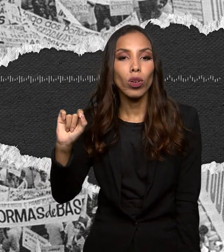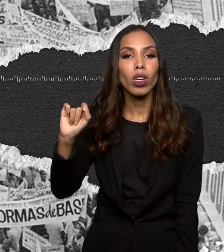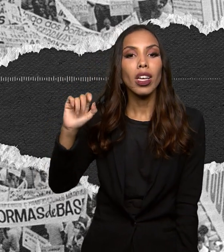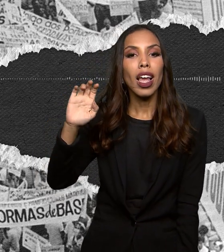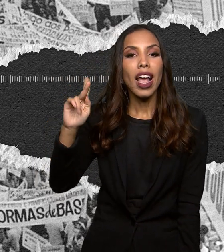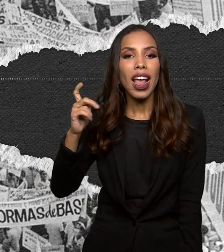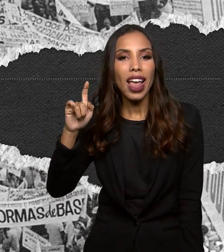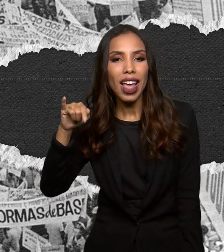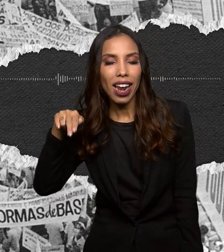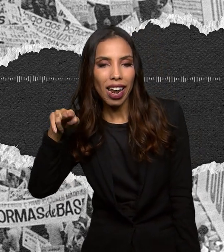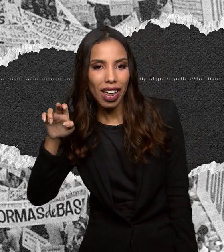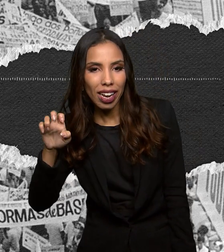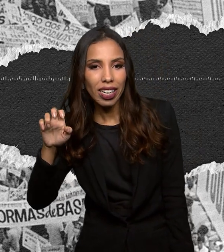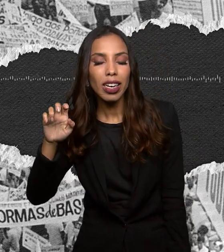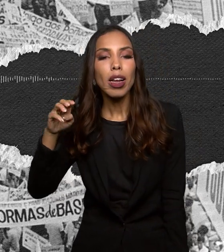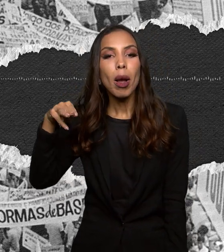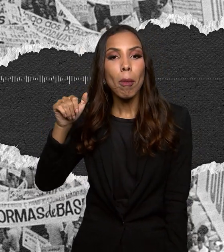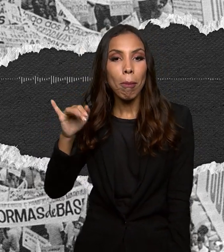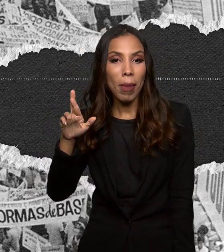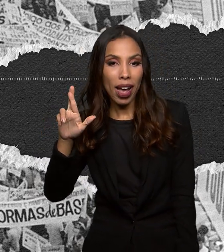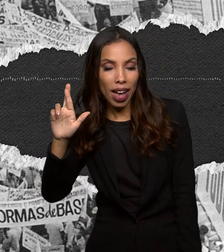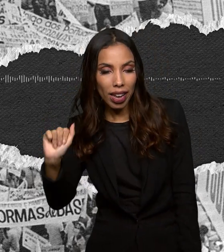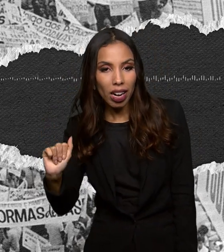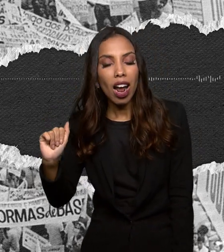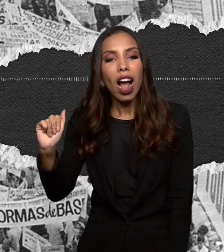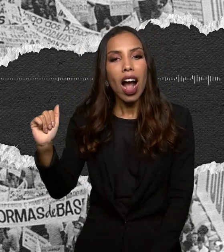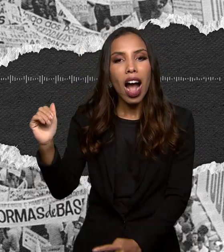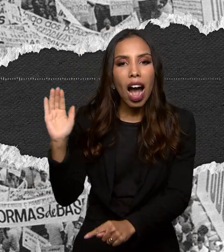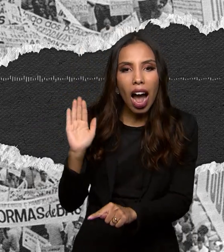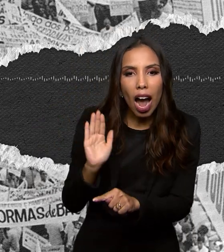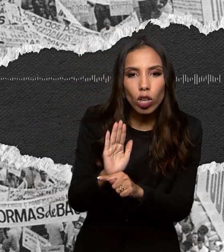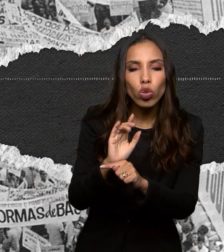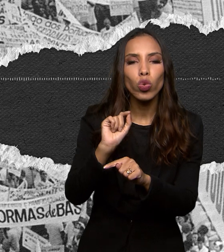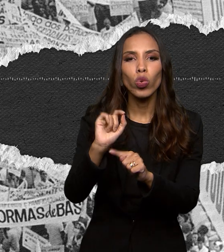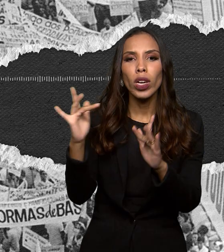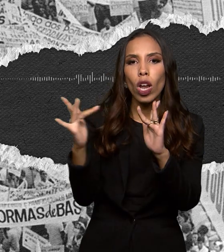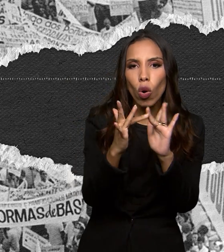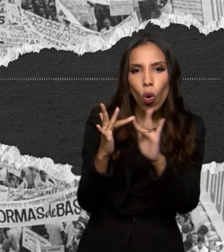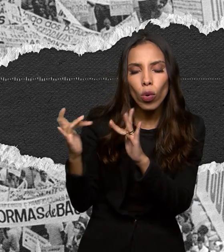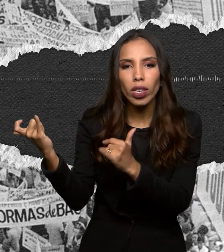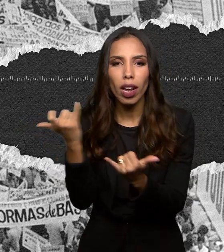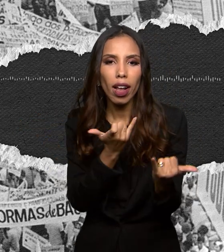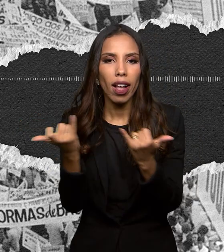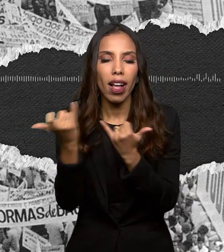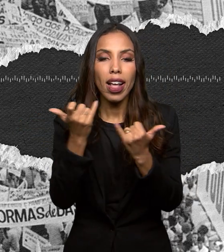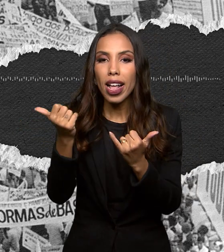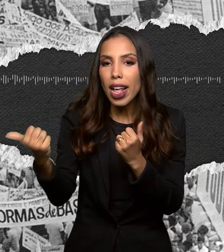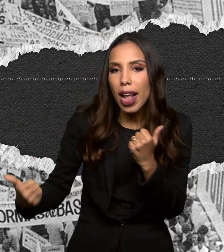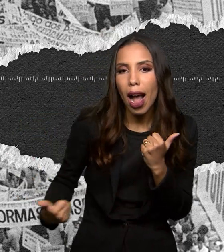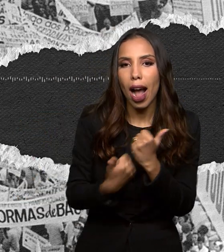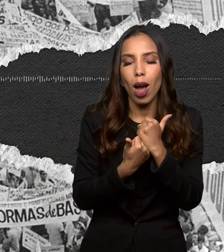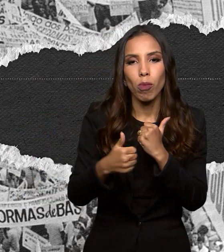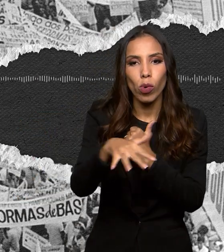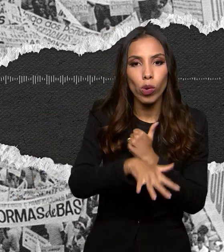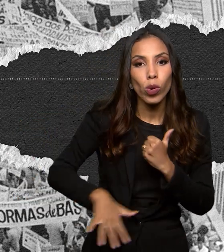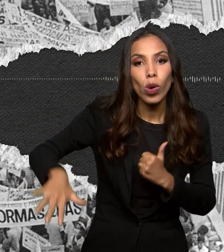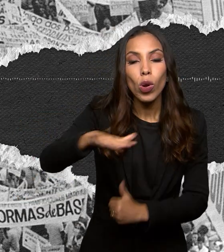Elaine Cruz e Mara Regia pela ajuda com contatos informações e apoio em geral e principalmente